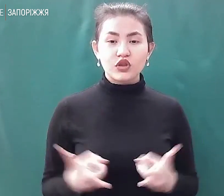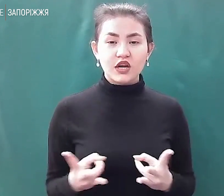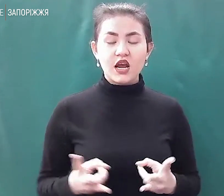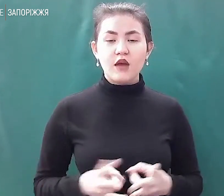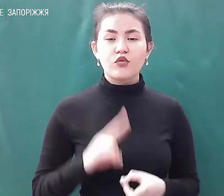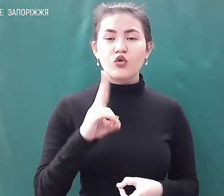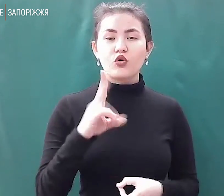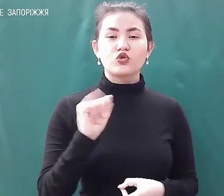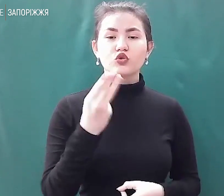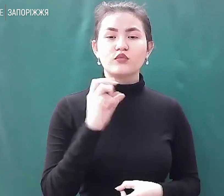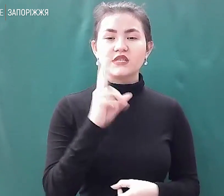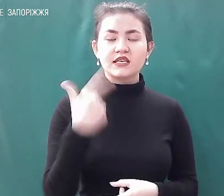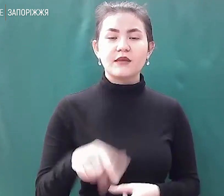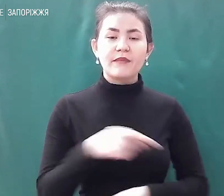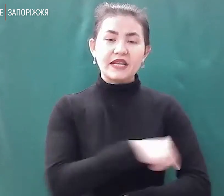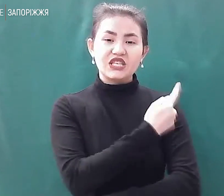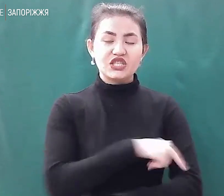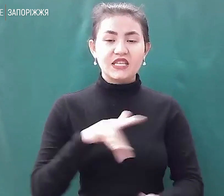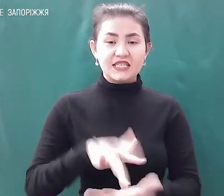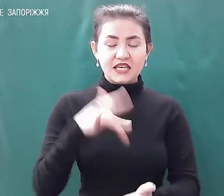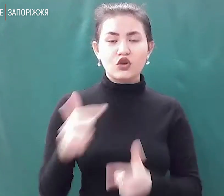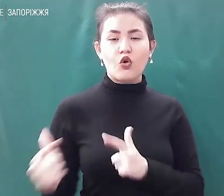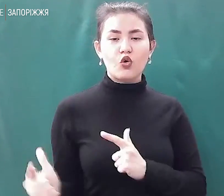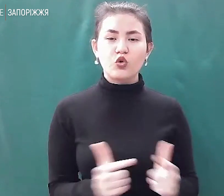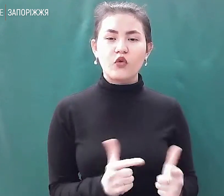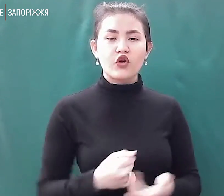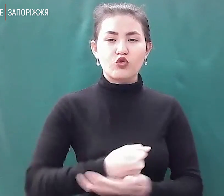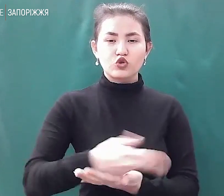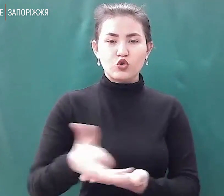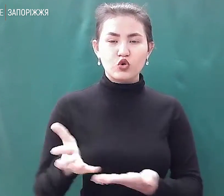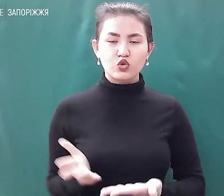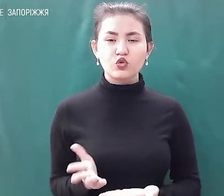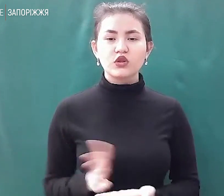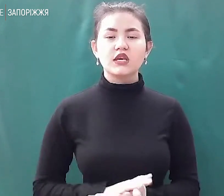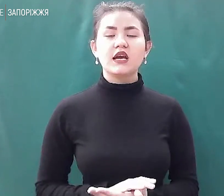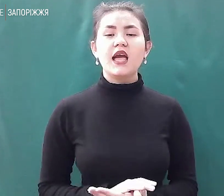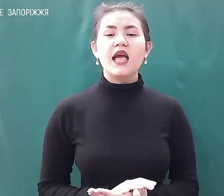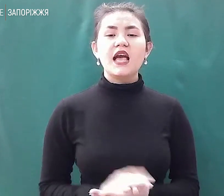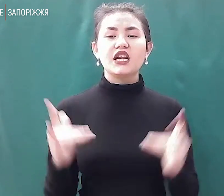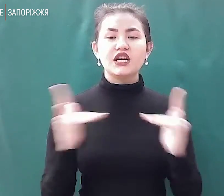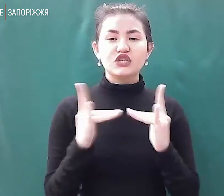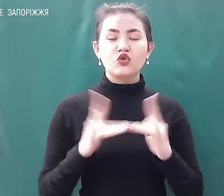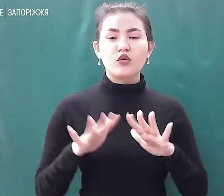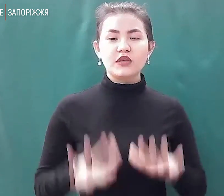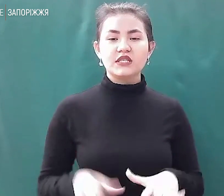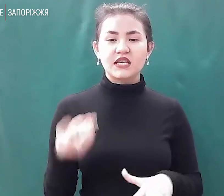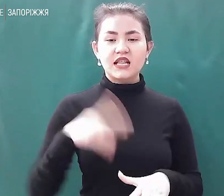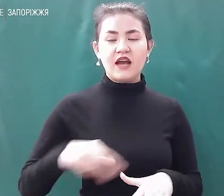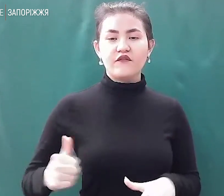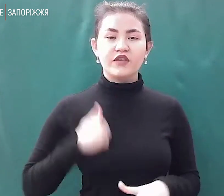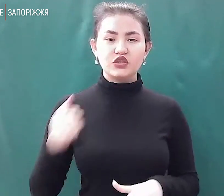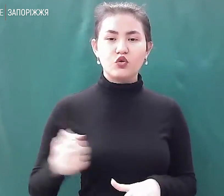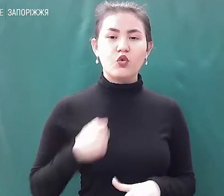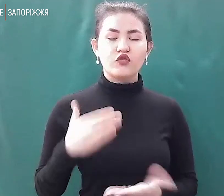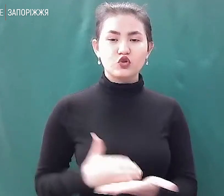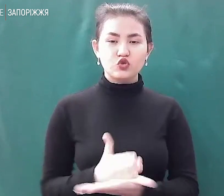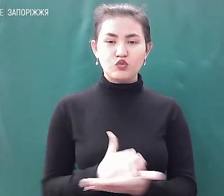медичному центрі готові розгорнути ліжкомісця для військовослужбовців. За словами